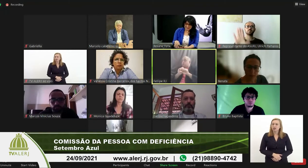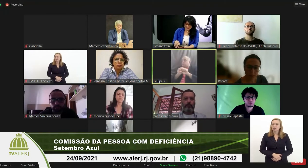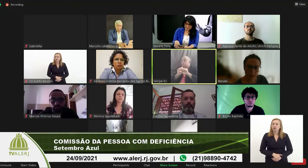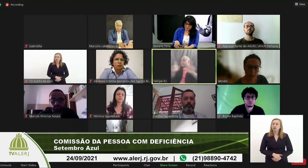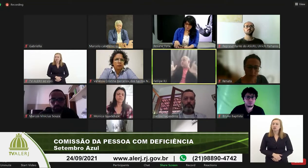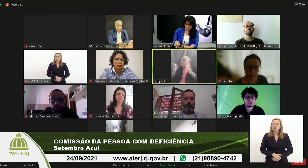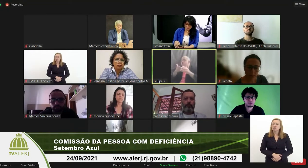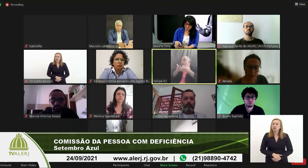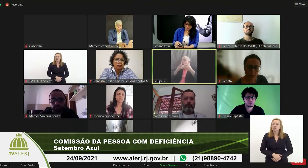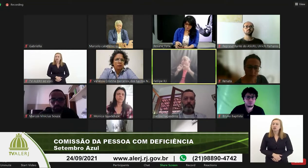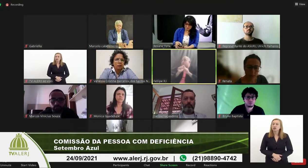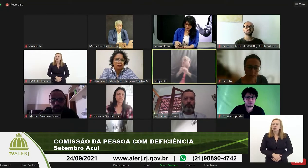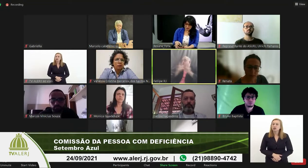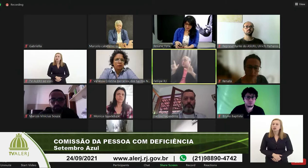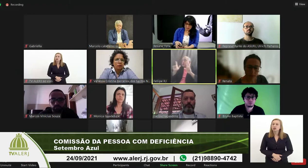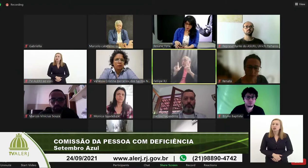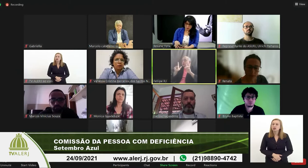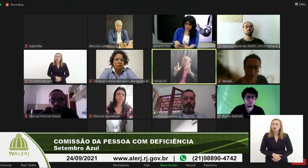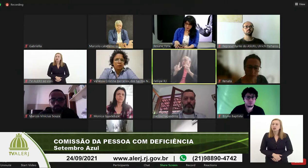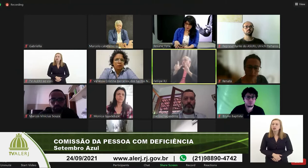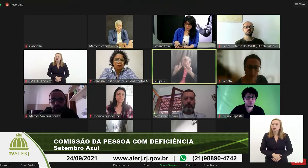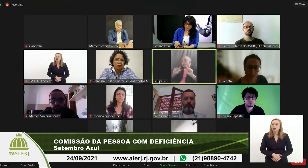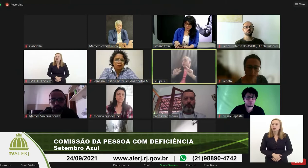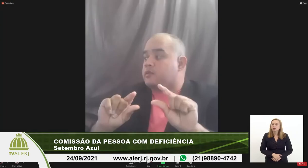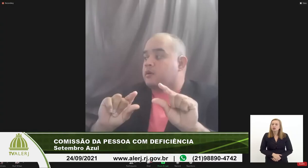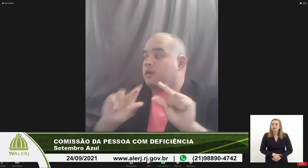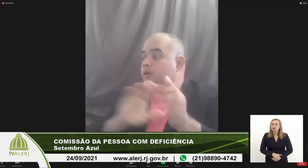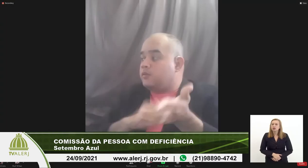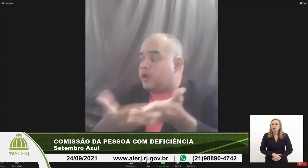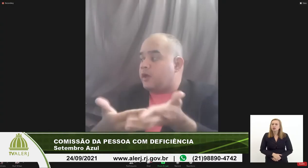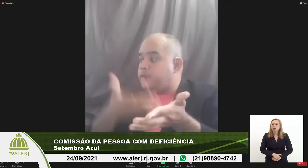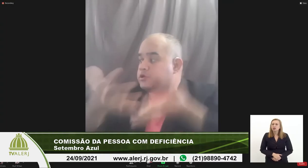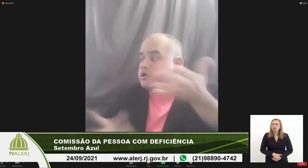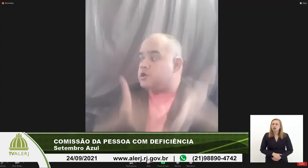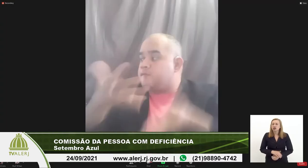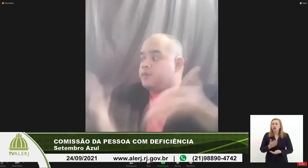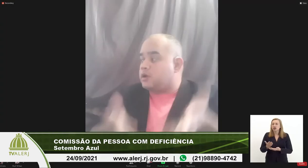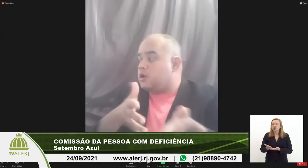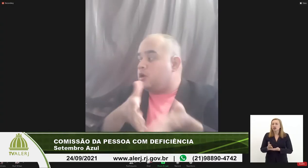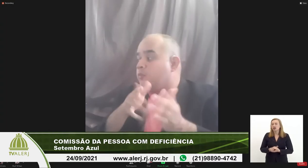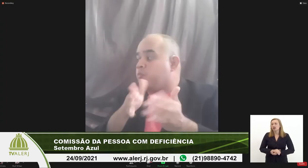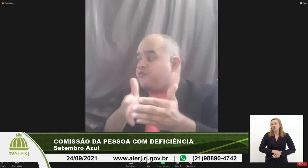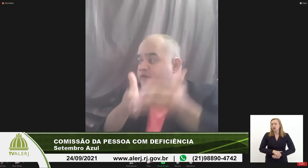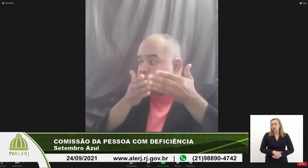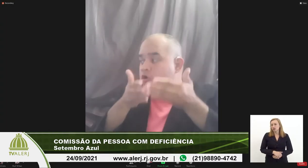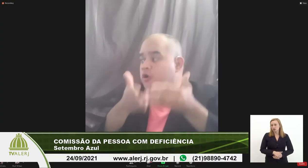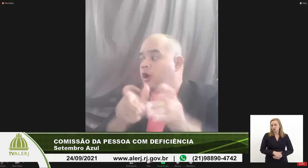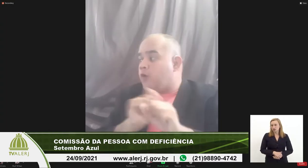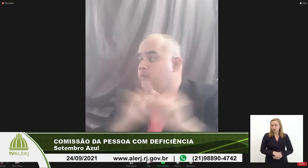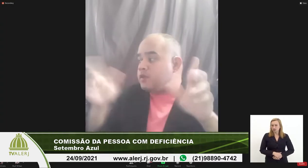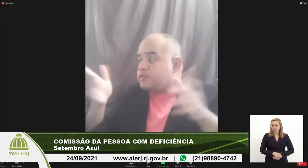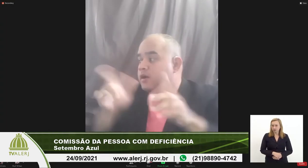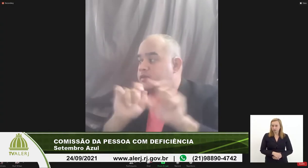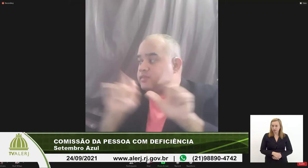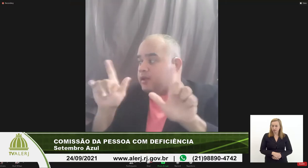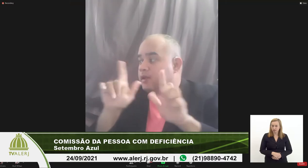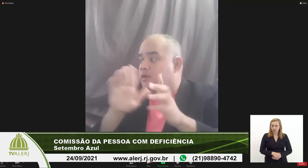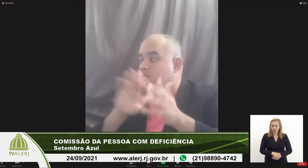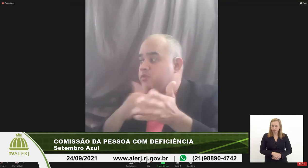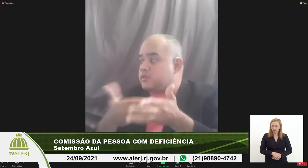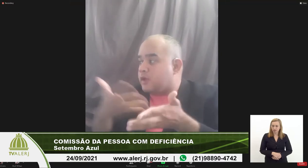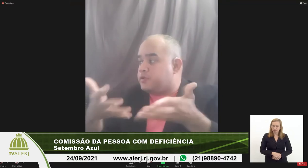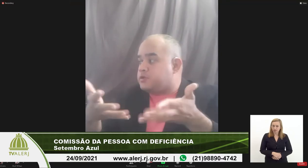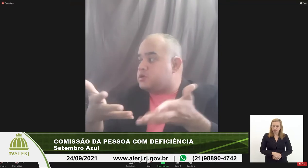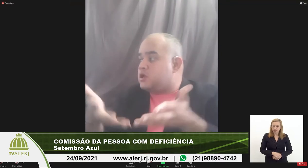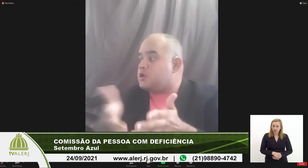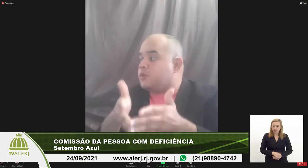por favor aumenta a tela que está muito pequena intérprete de Libra por favor aumenta a tela